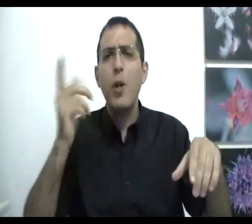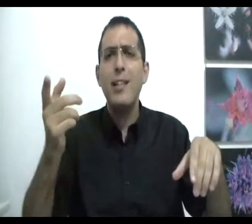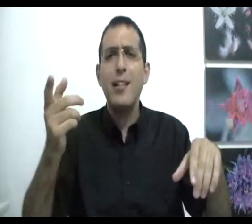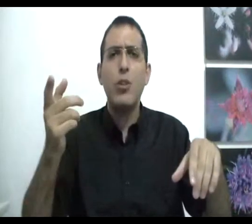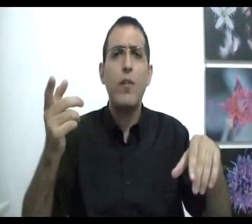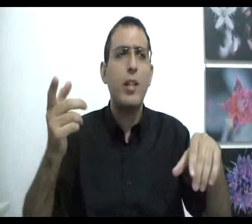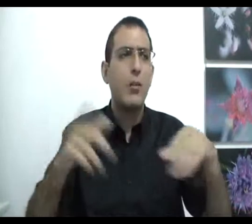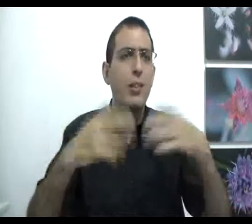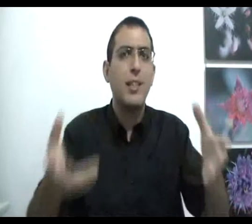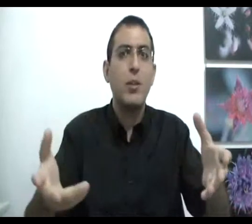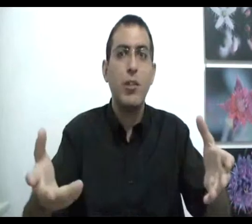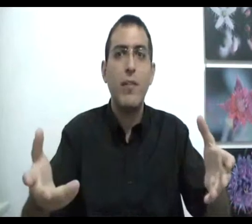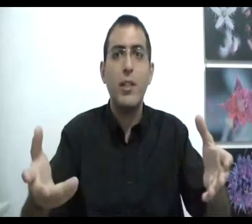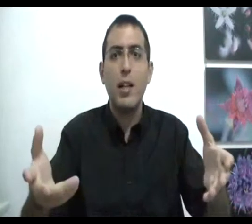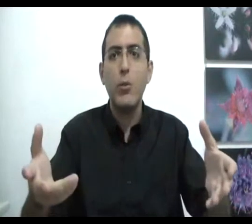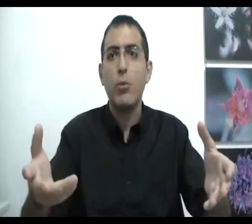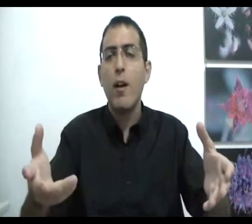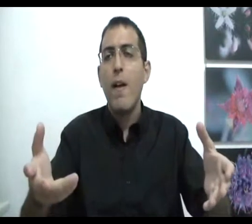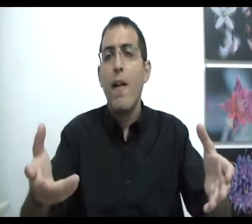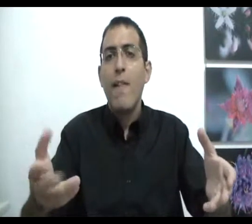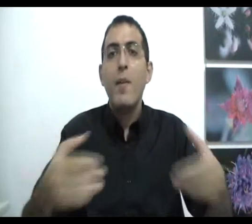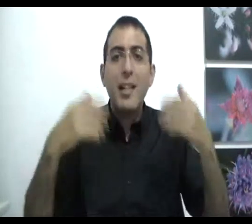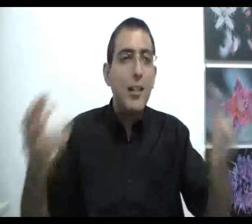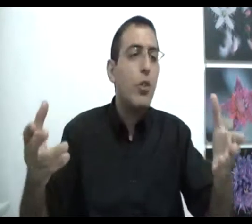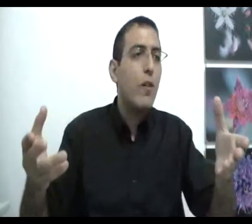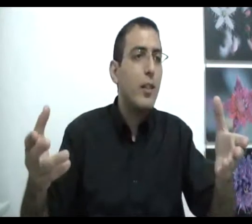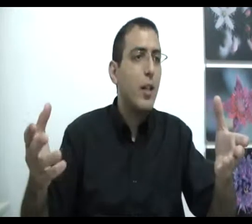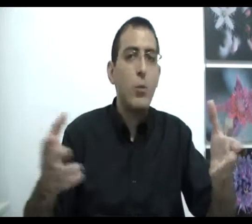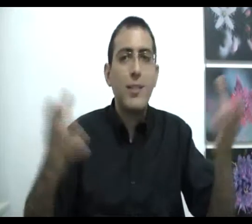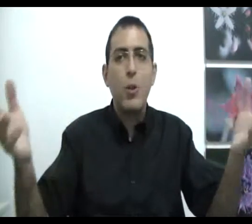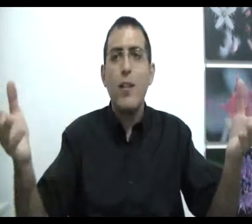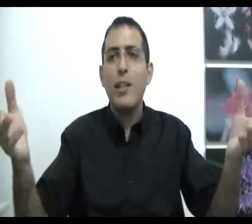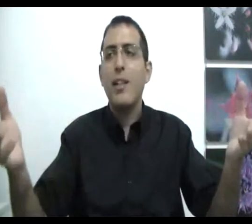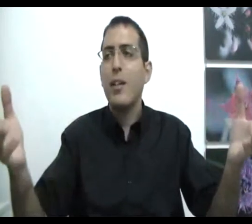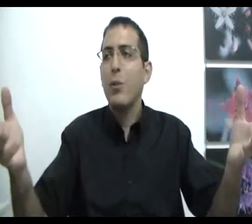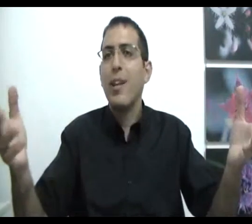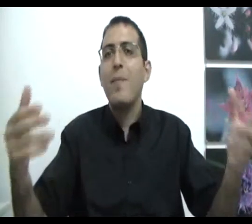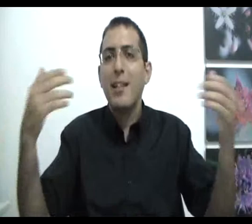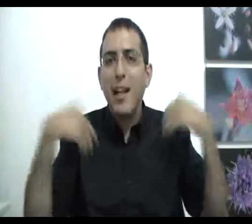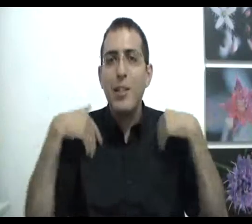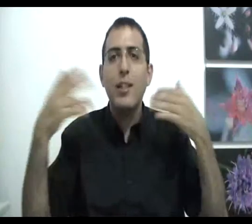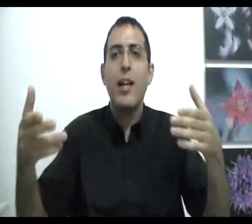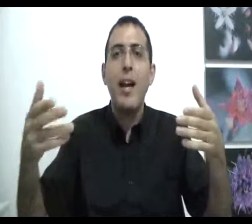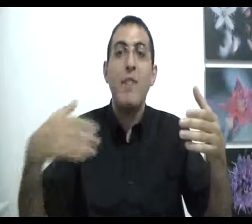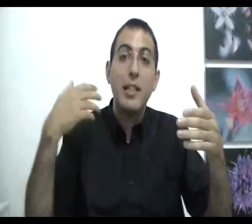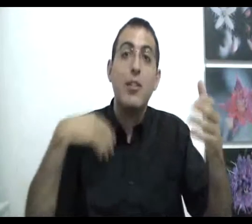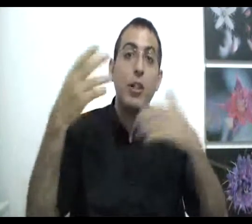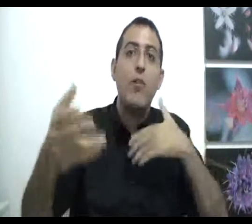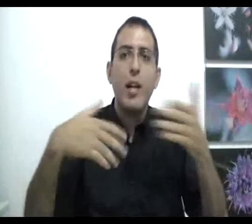לא ידעת שאתה חווית את האחדות, אז איך אתה יודע שחווית את האחדות? אם ידעת שאתה חווי אחדות אז לא חווי את acontecendo כי אם ידעת שאתה קיים וידעת שאתה חווי